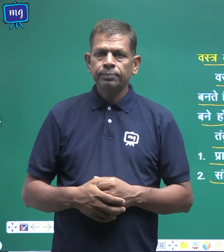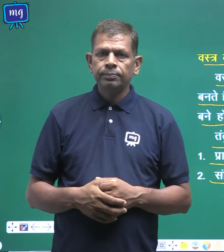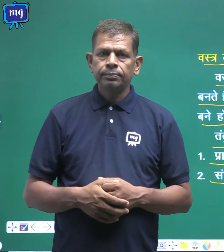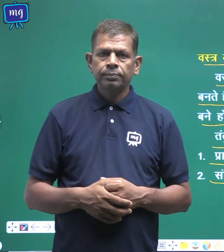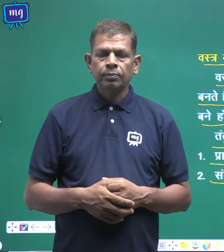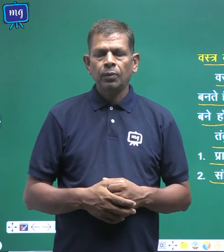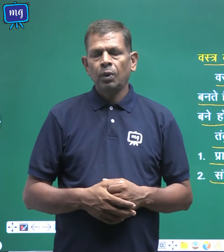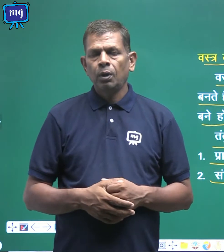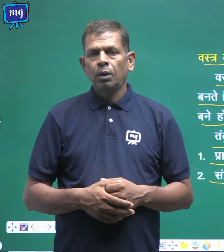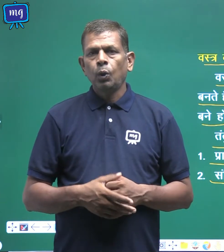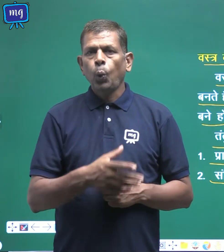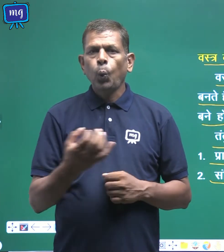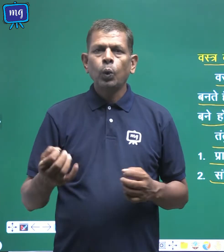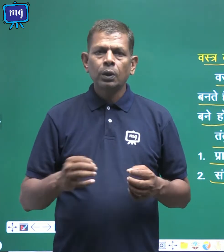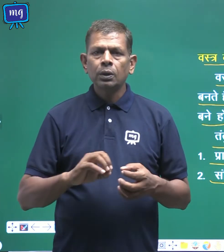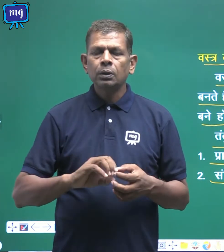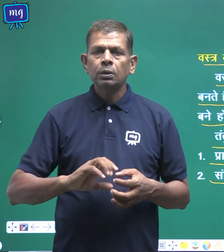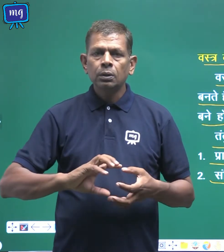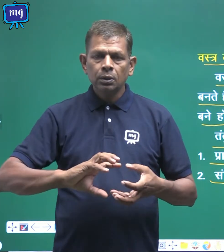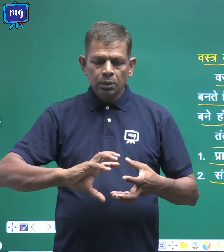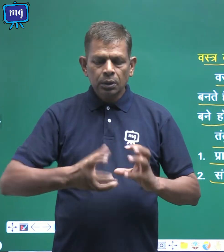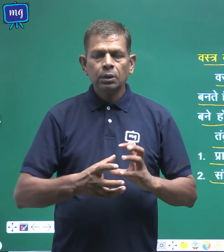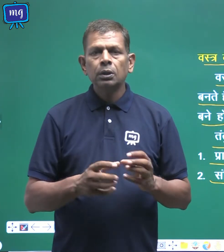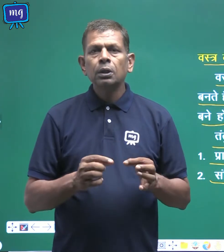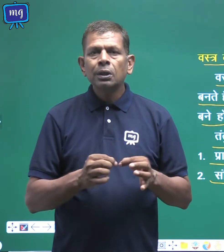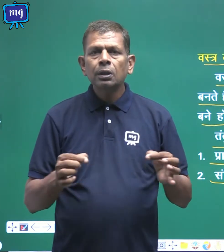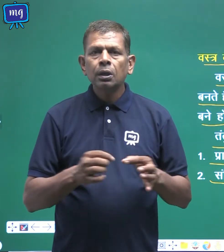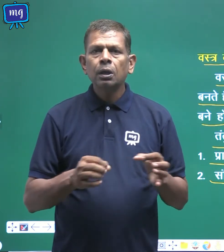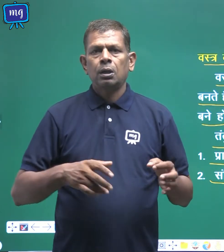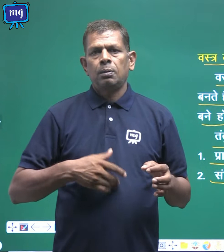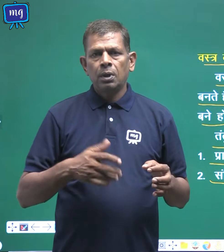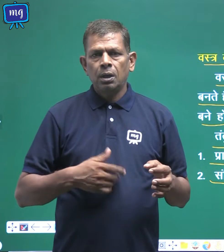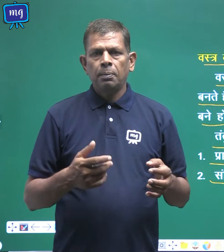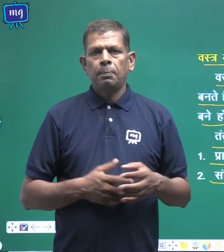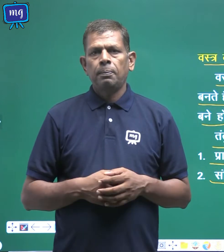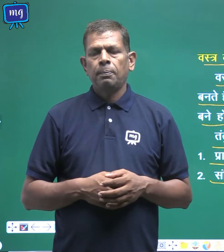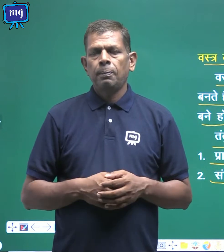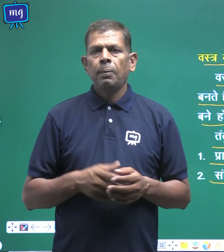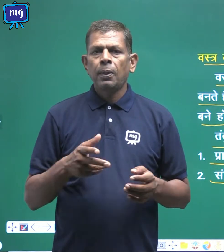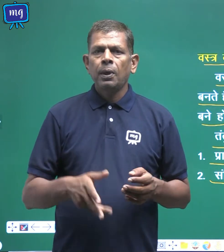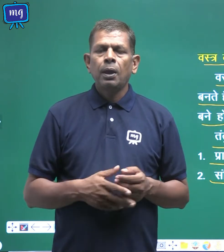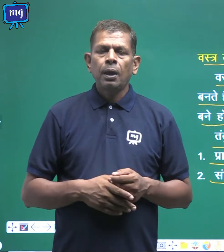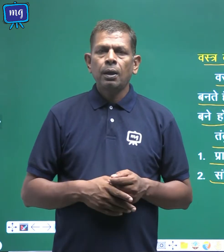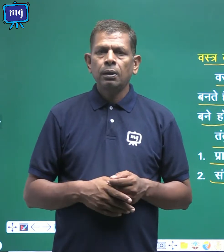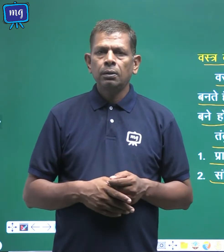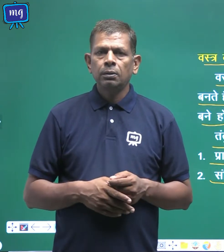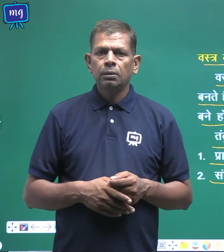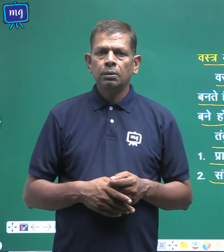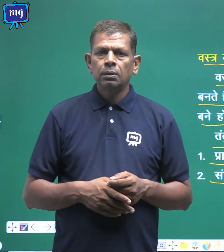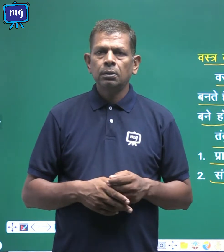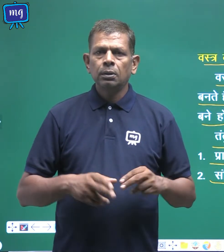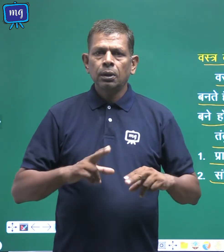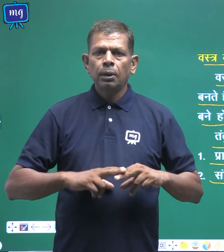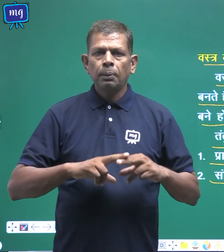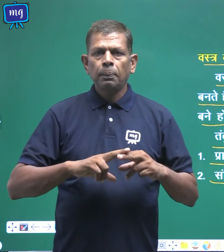और संश्लिष्ट तंतु ये अपने आप हमें नहीं प्राप्त होते यह